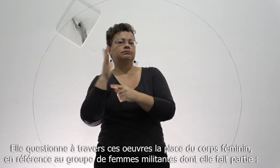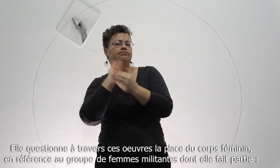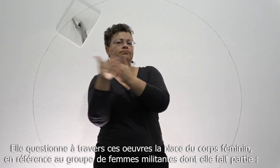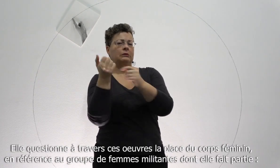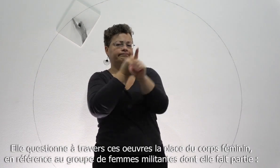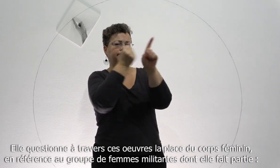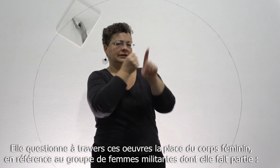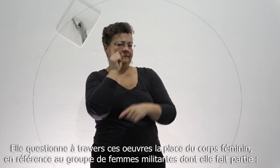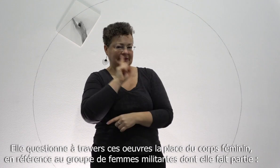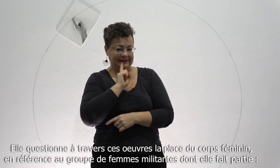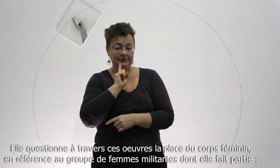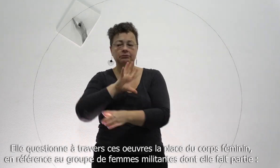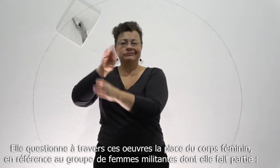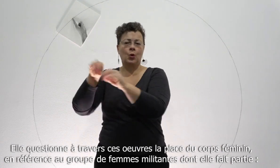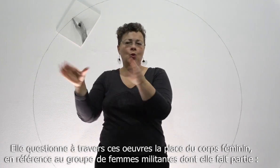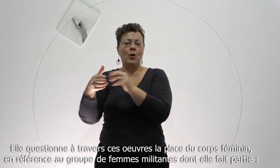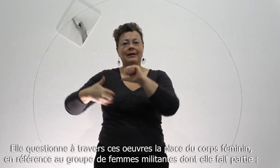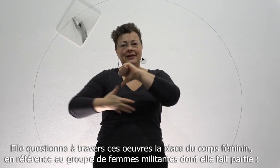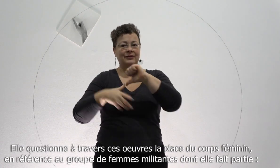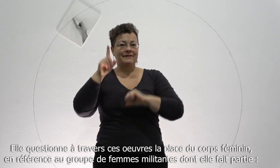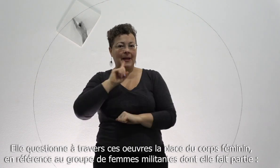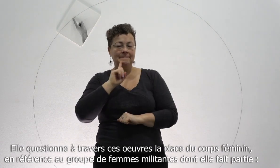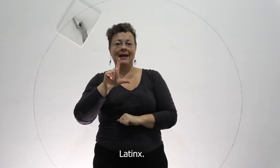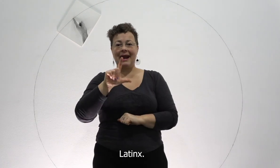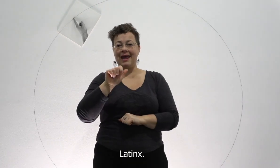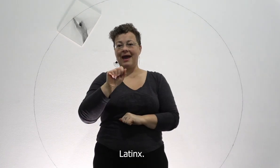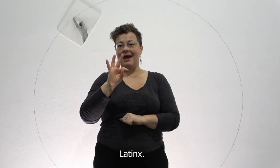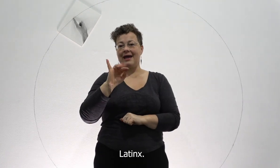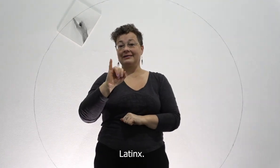référence au groupe de femmes militantes dont elle fait partie. Le trait est aussi présent.